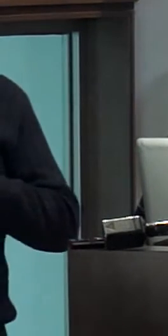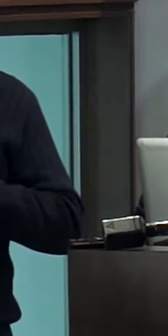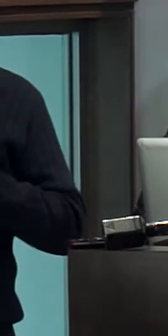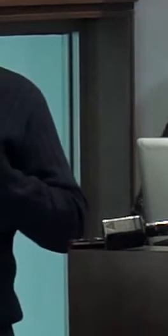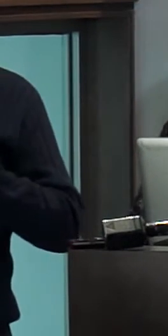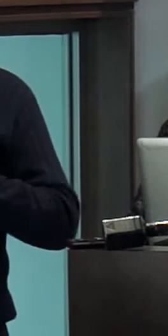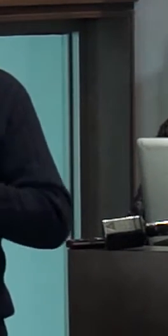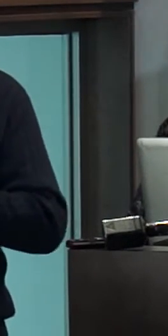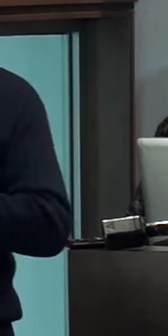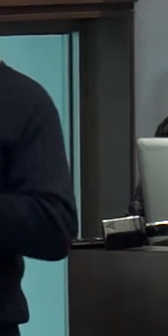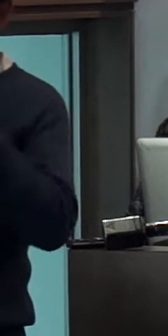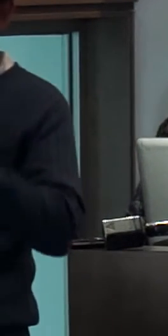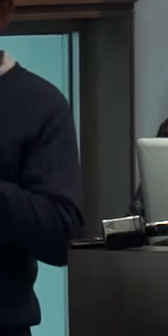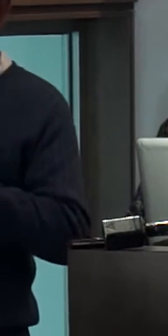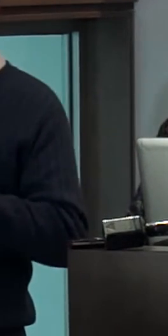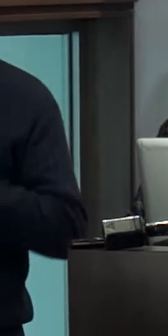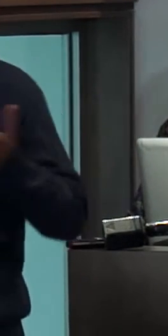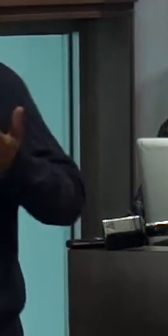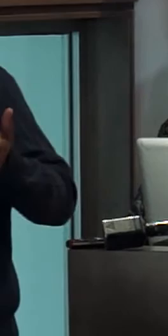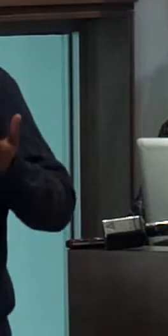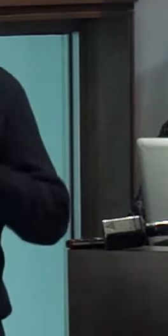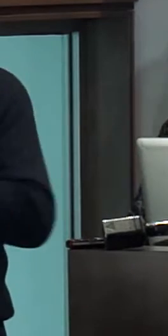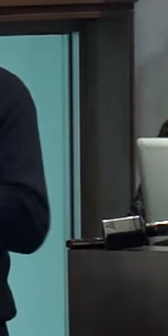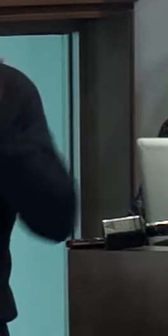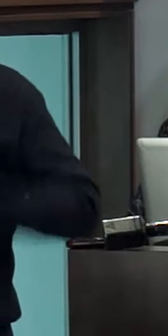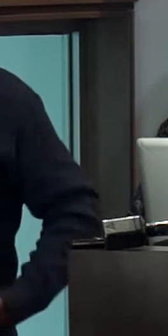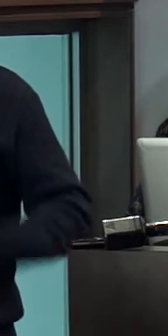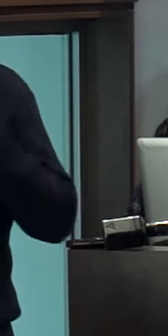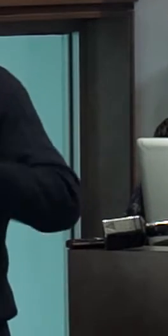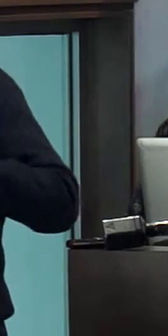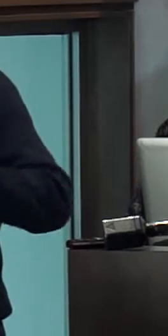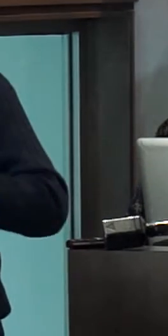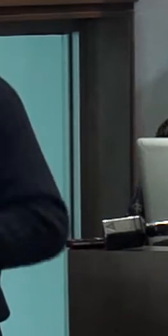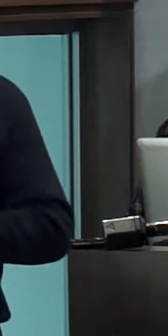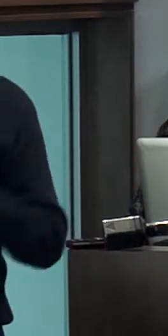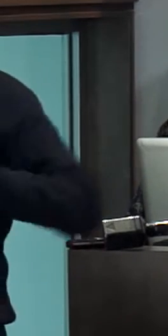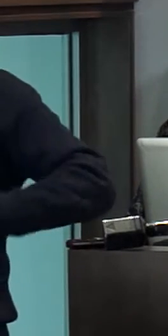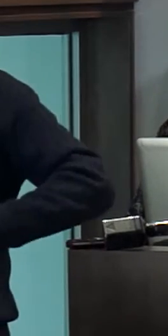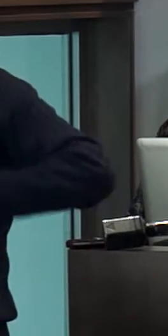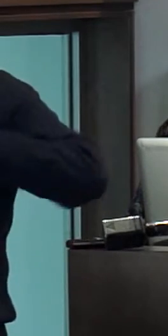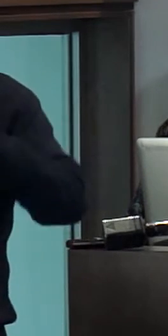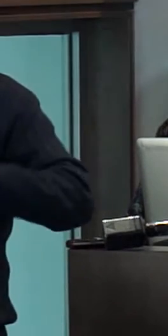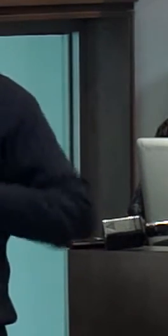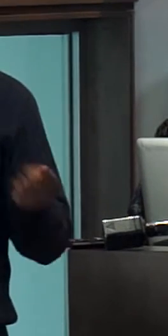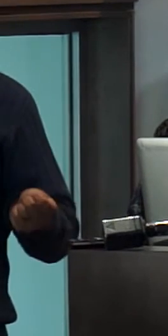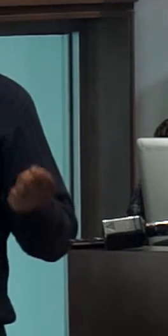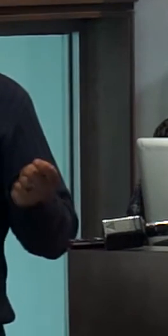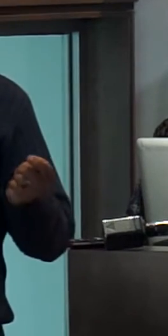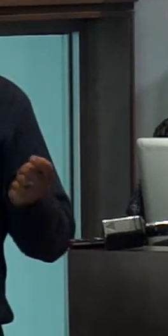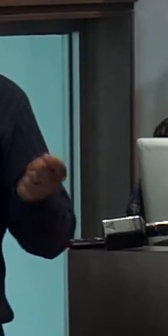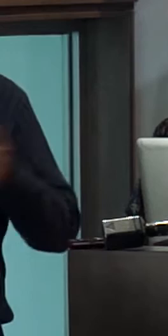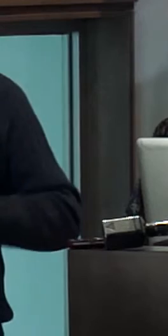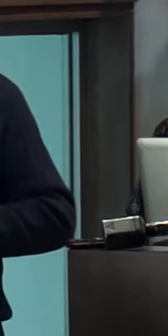y esto hizo que los derechos humanos tomaran un giro en la concepción y el discurso que se enfocaba